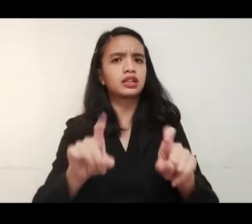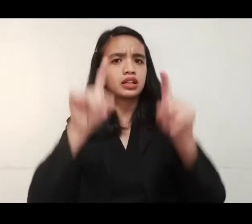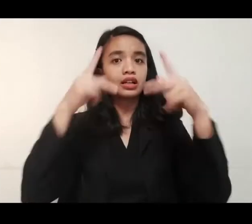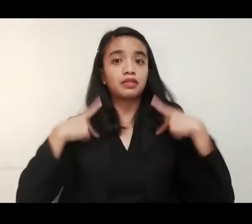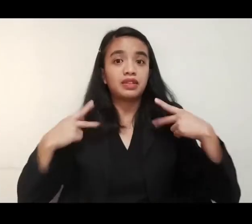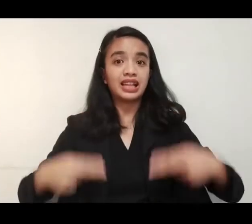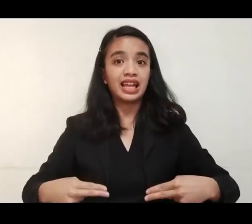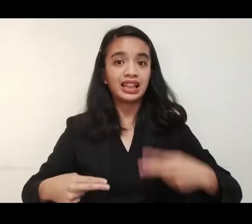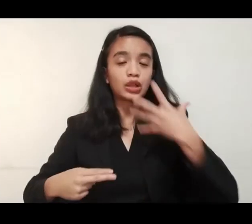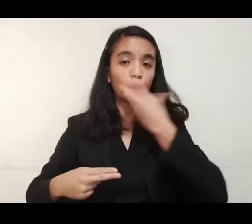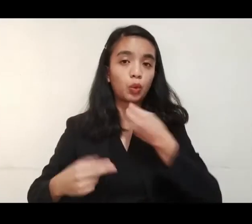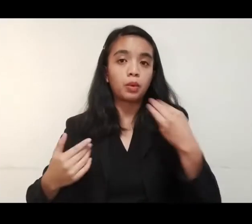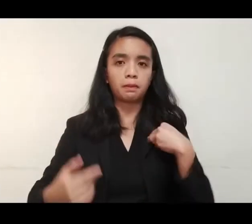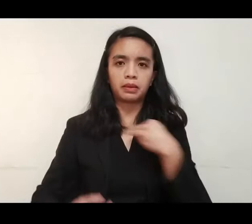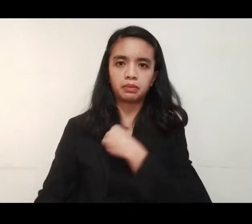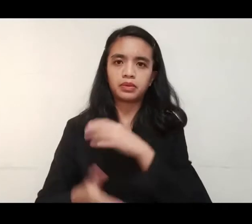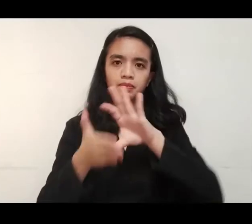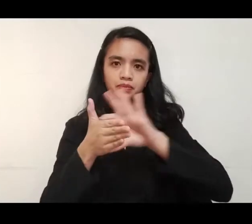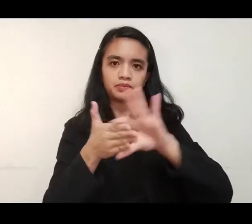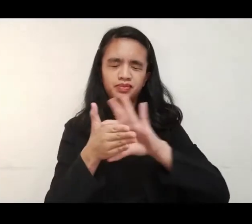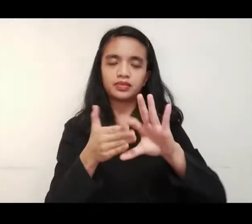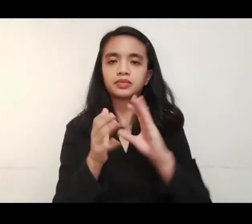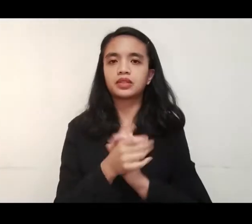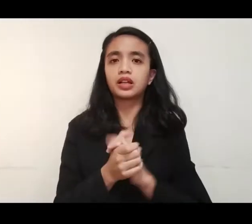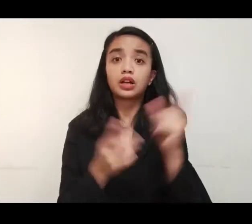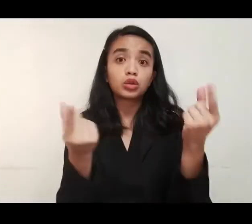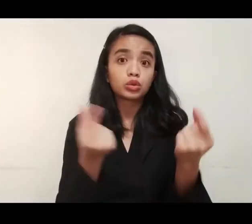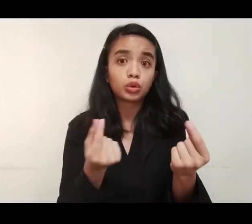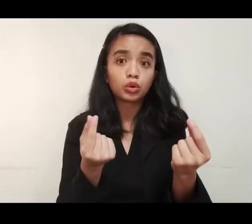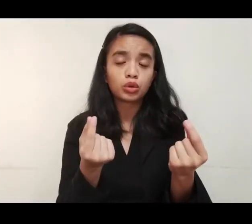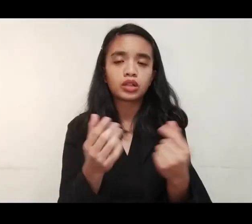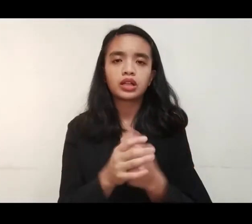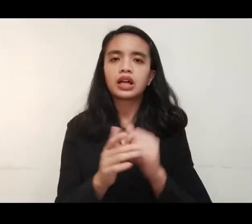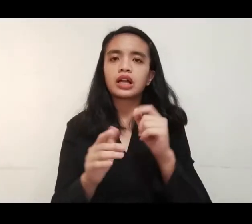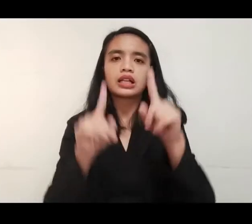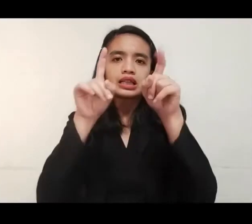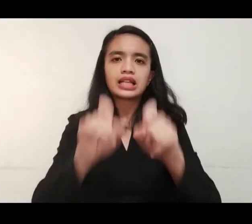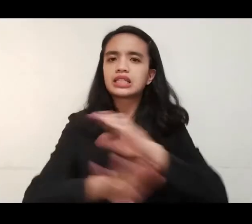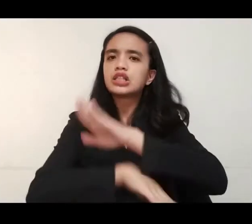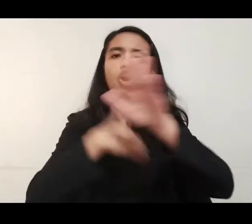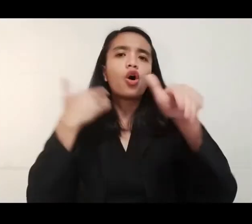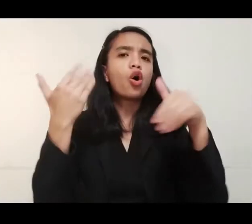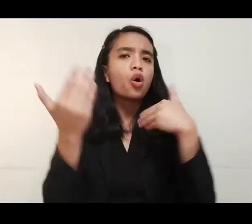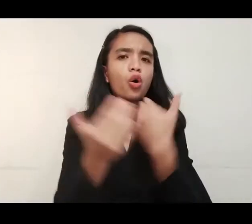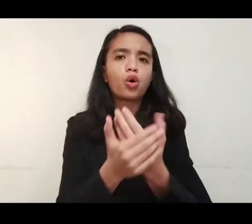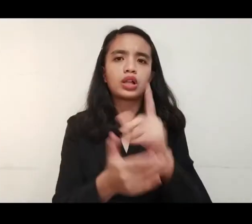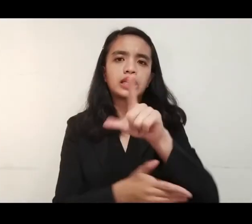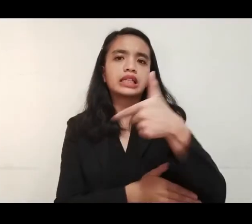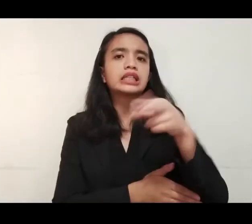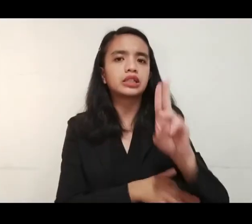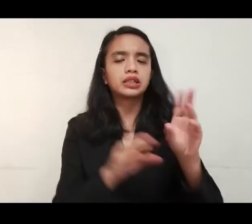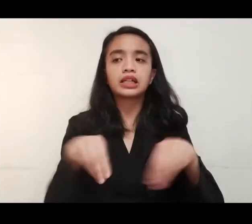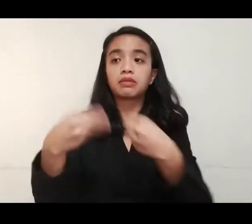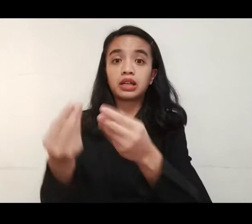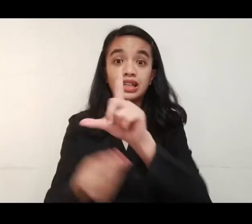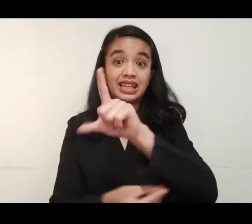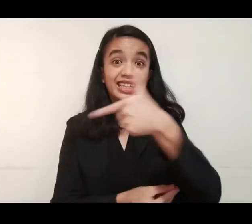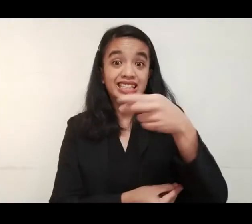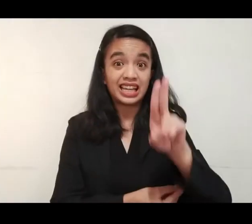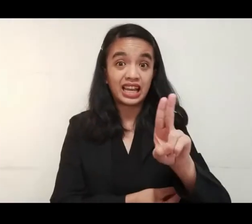Libre'ng magpatest ang PhilHealth cardholders. Si Red Cross, ang magiging role niya is to test all the samples given by the